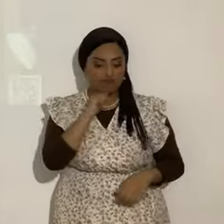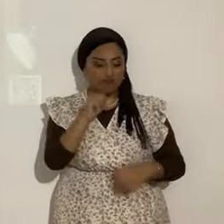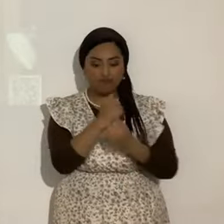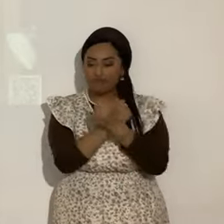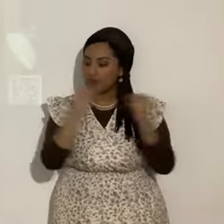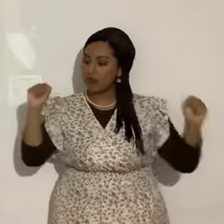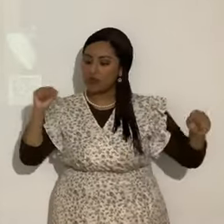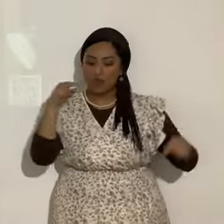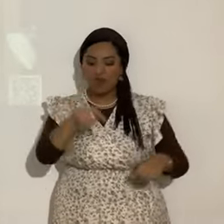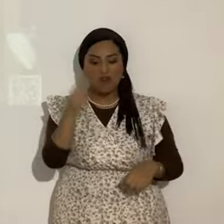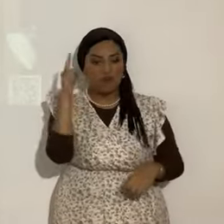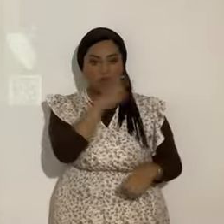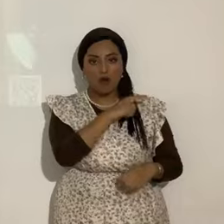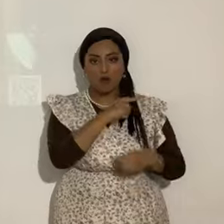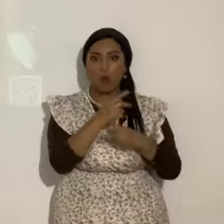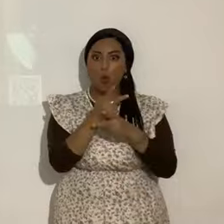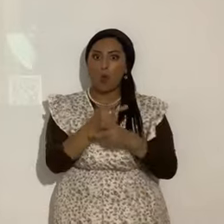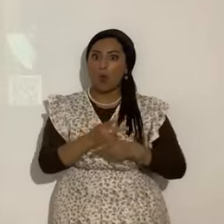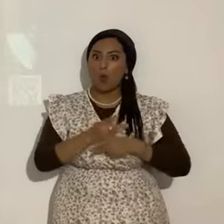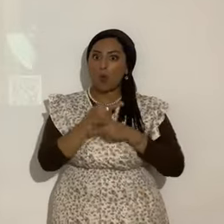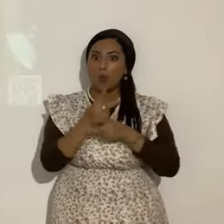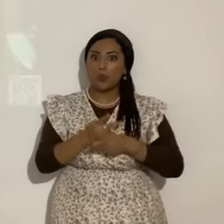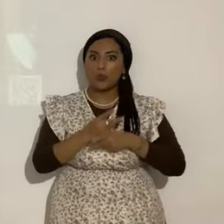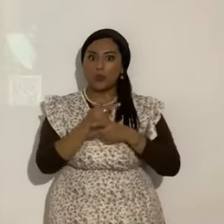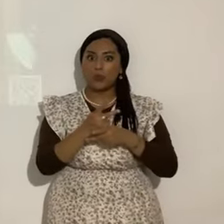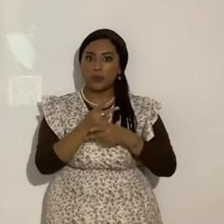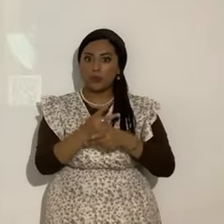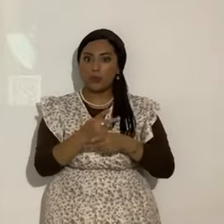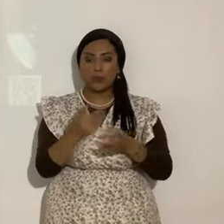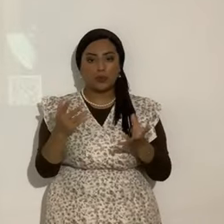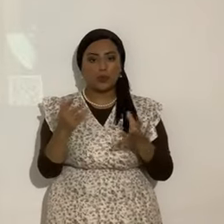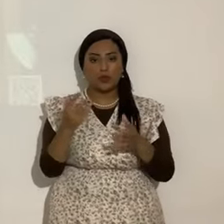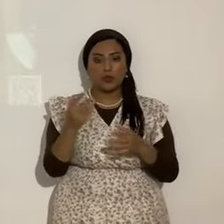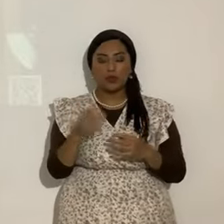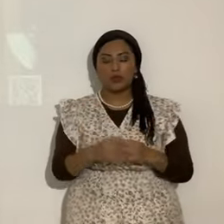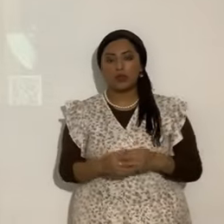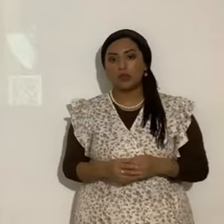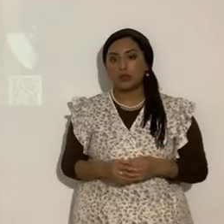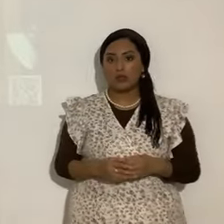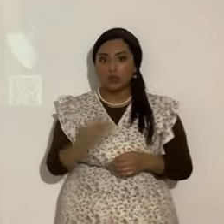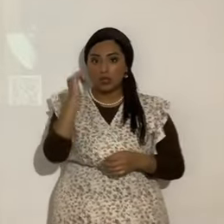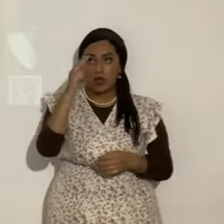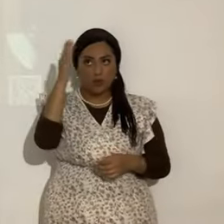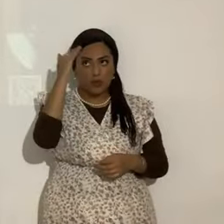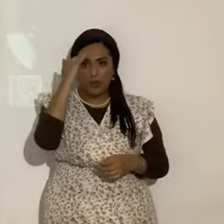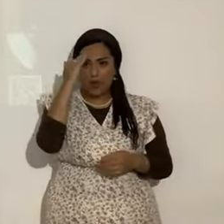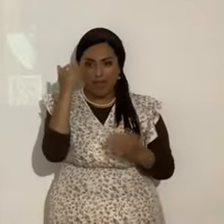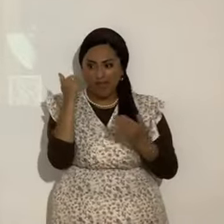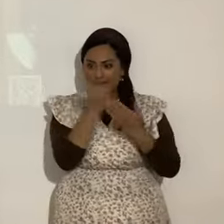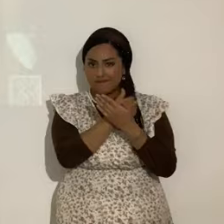Cuidado. Cuidado. Cuidado. El Eterno es más allá de lo que podemos imaginar. Bendito es un hombre por siempre.